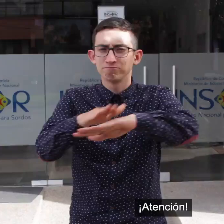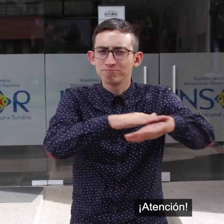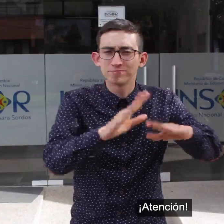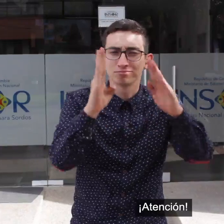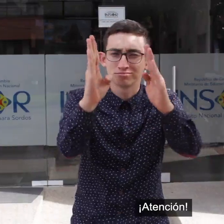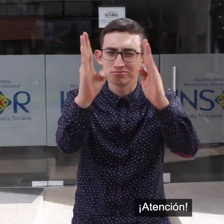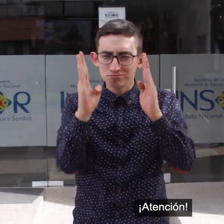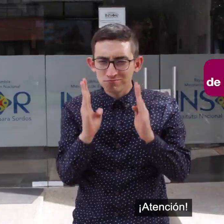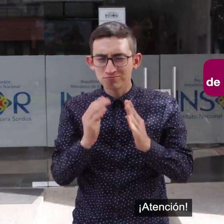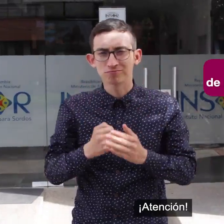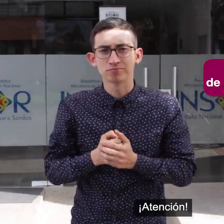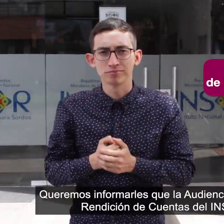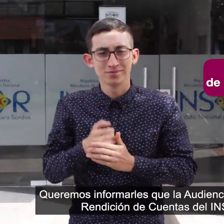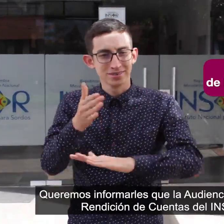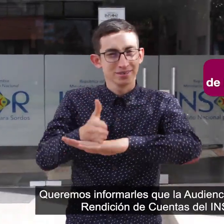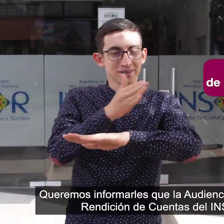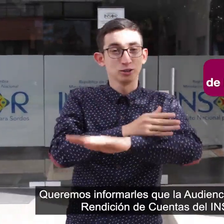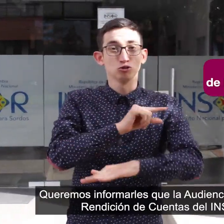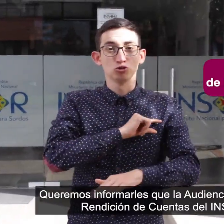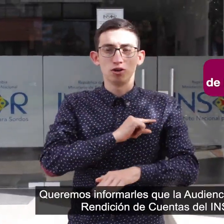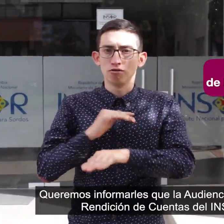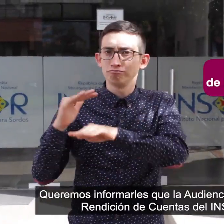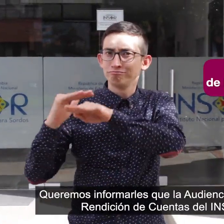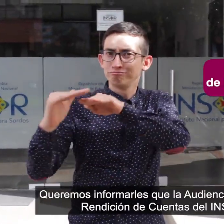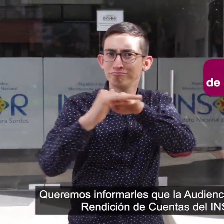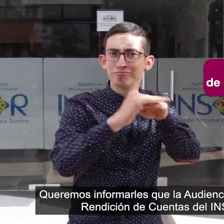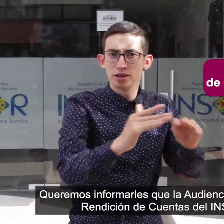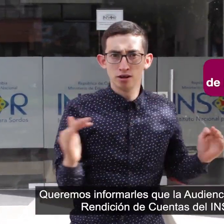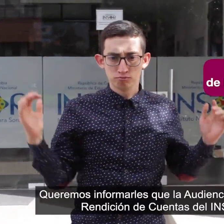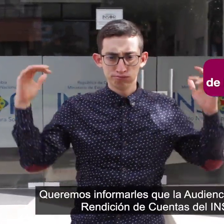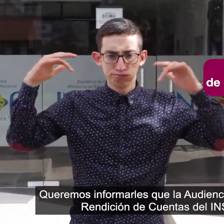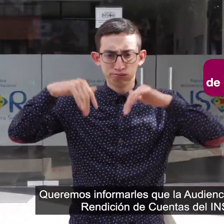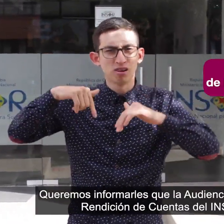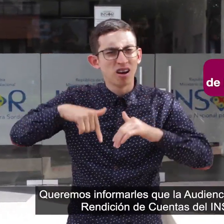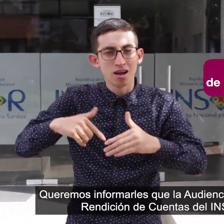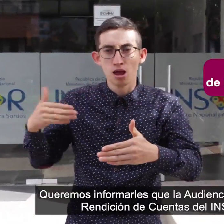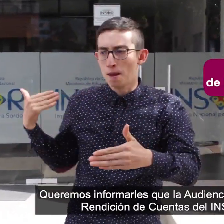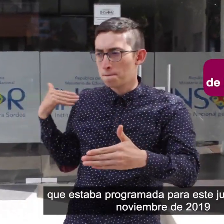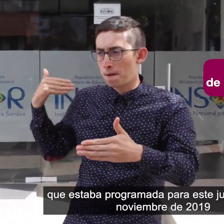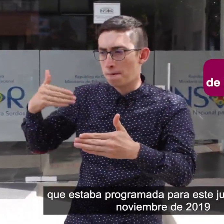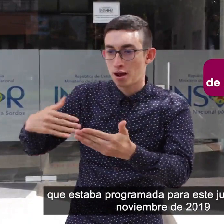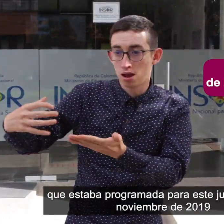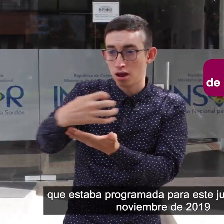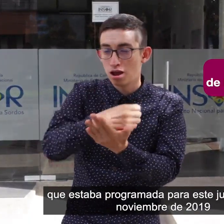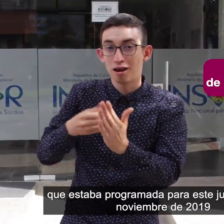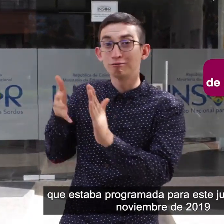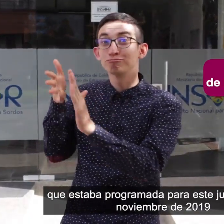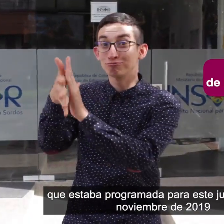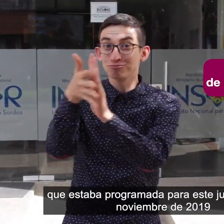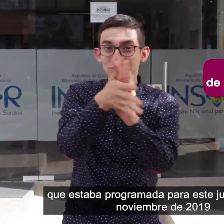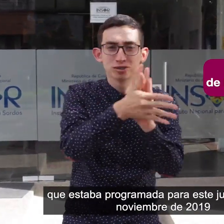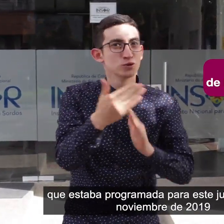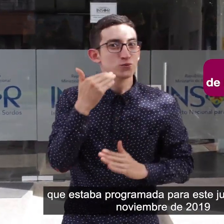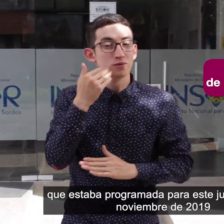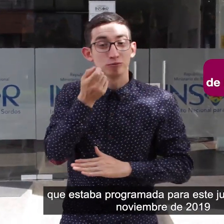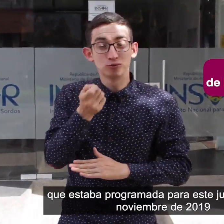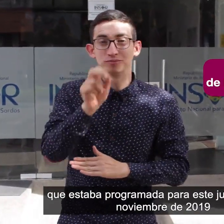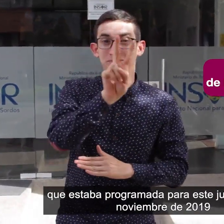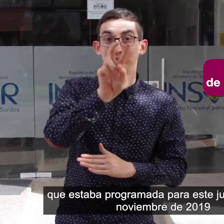Atención, queremos informarles que la Audiencia Pública de Rendición de Cuentas del INSOR, que estaba programada para este jueves 28 de noviembre